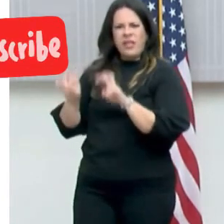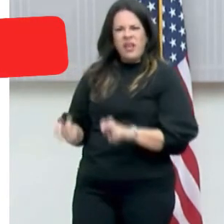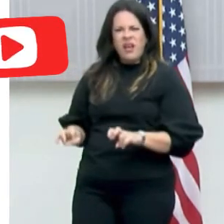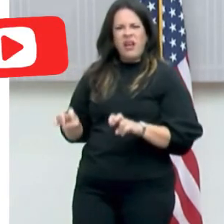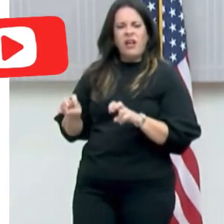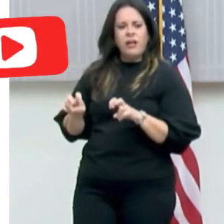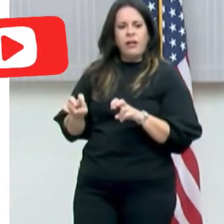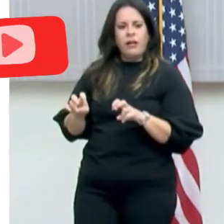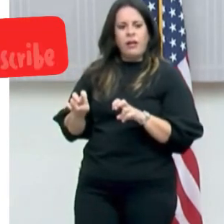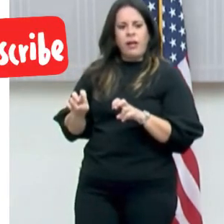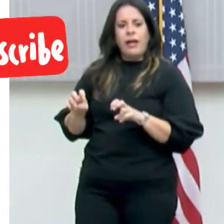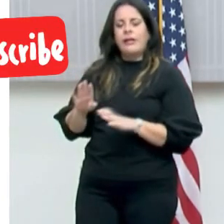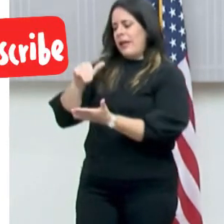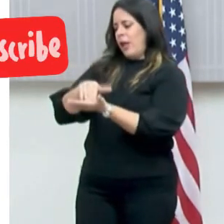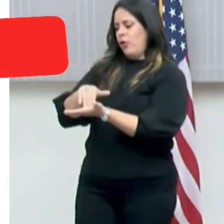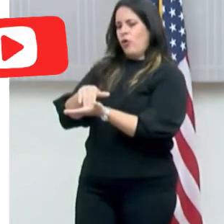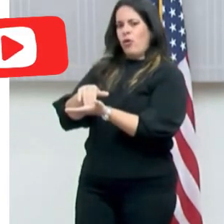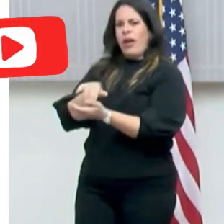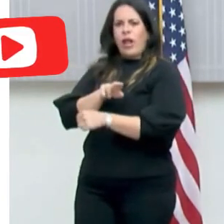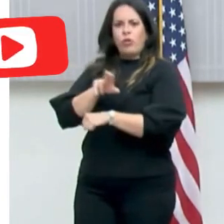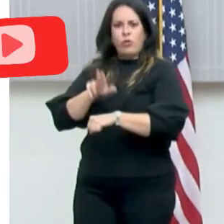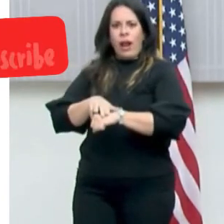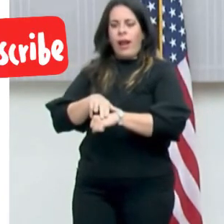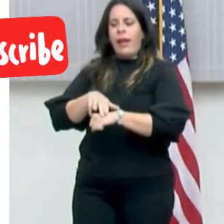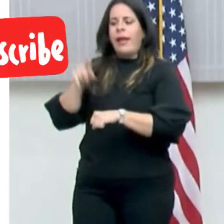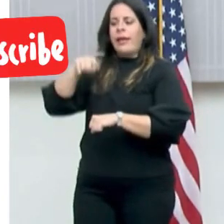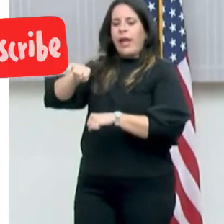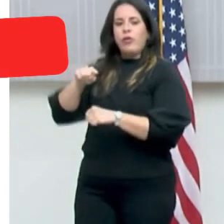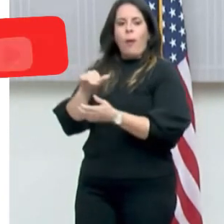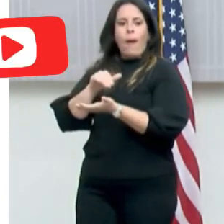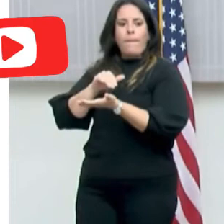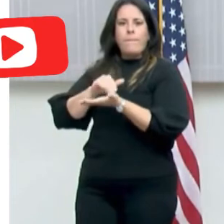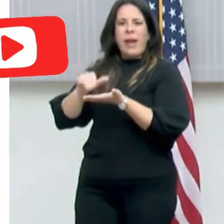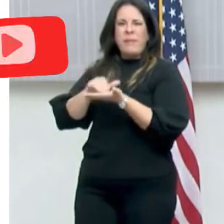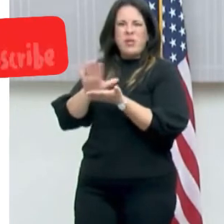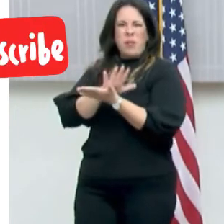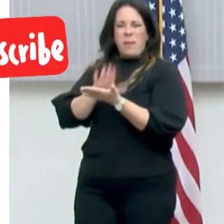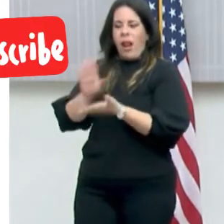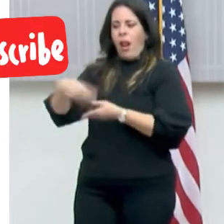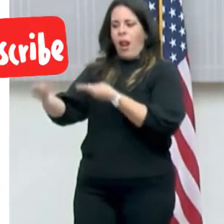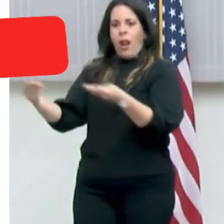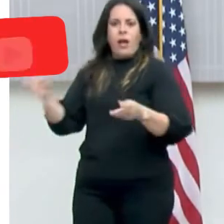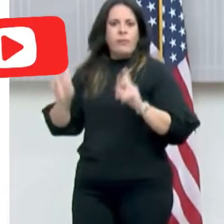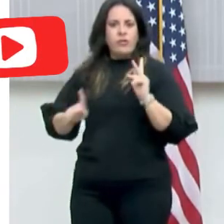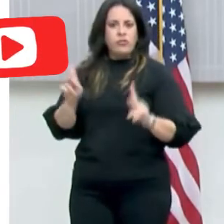del naturópata que estaba otorgando las exenciones. Quisiera saber en qué punto está esa investigación.